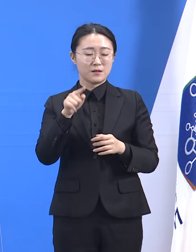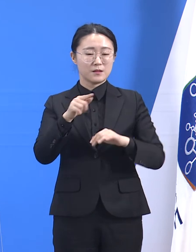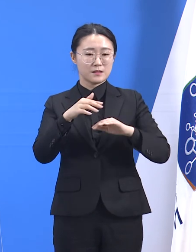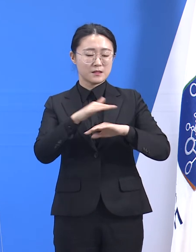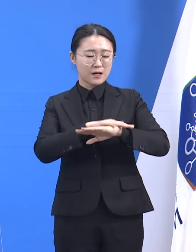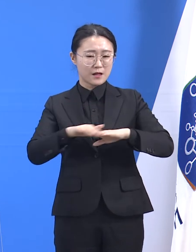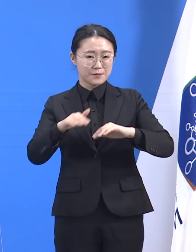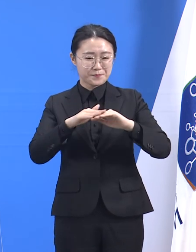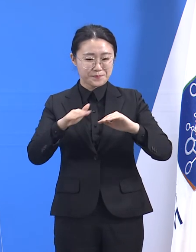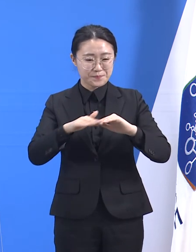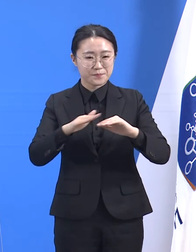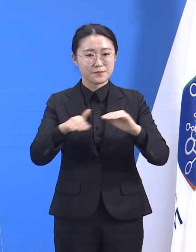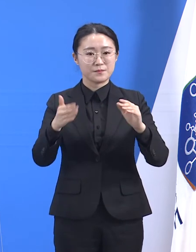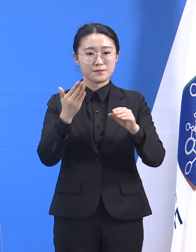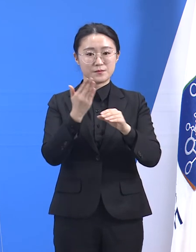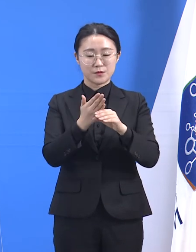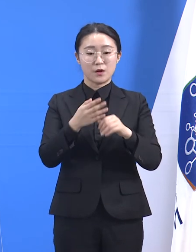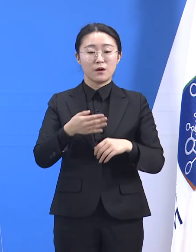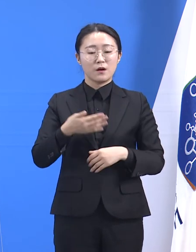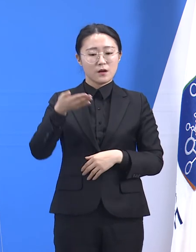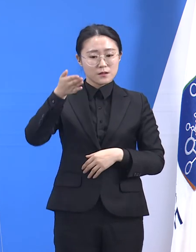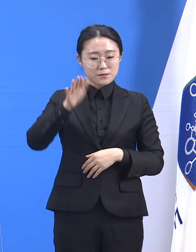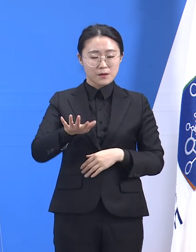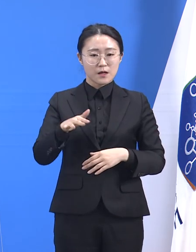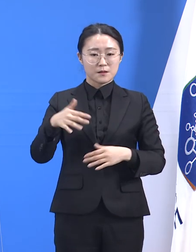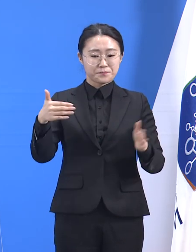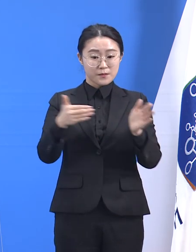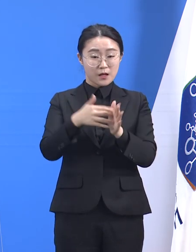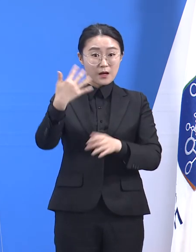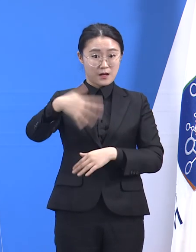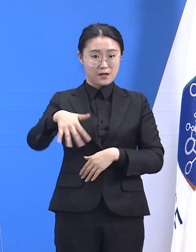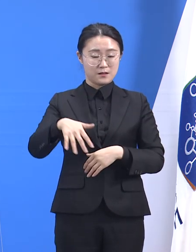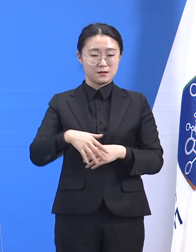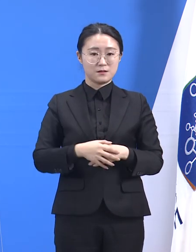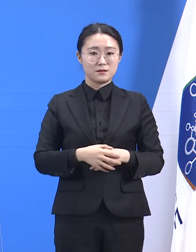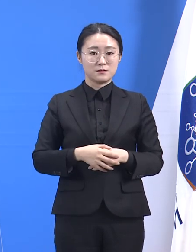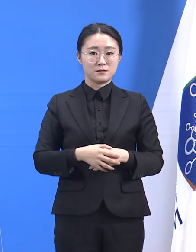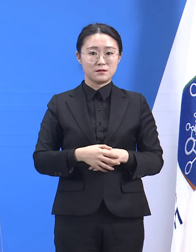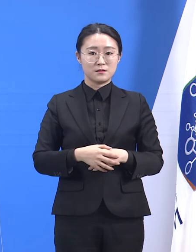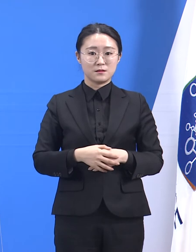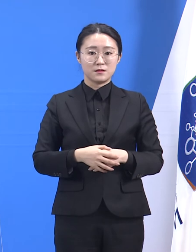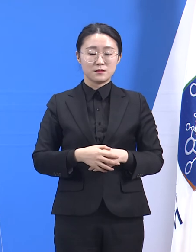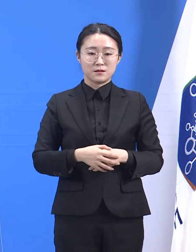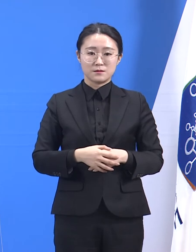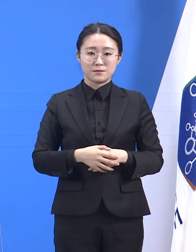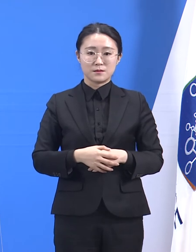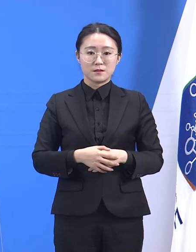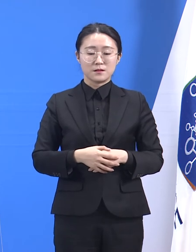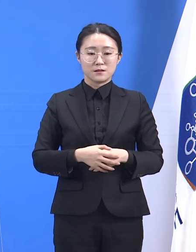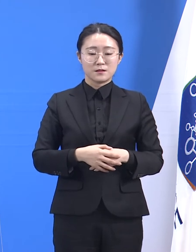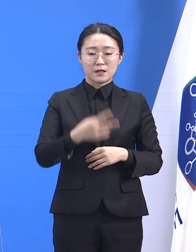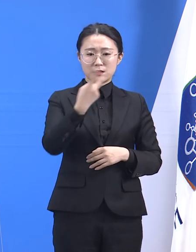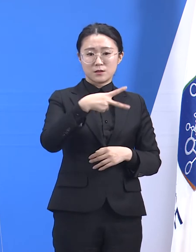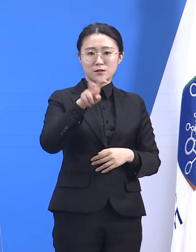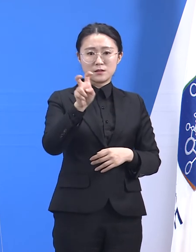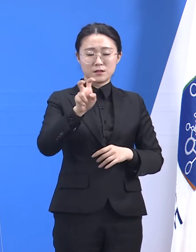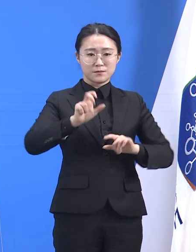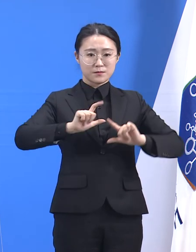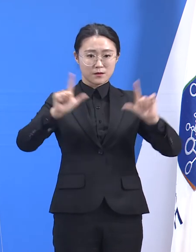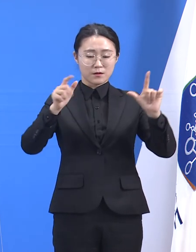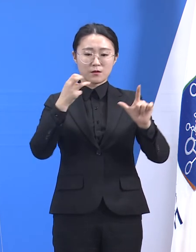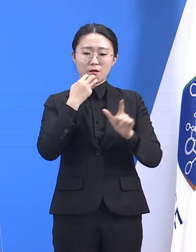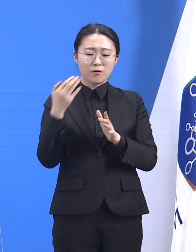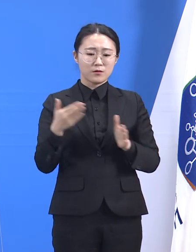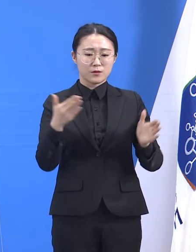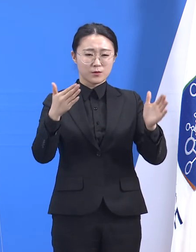12월에만 경기도에서 총 7,377명 확진자가 나왔습니다. 2020년 경기도의